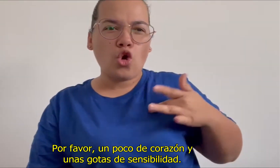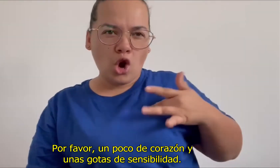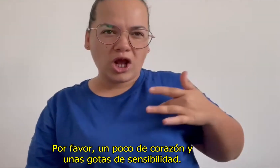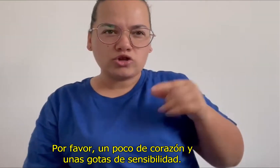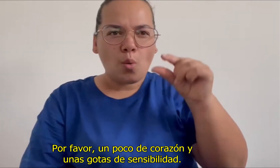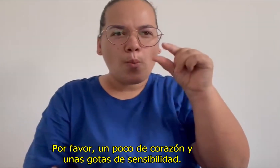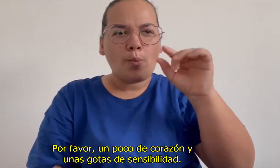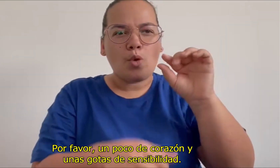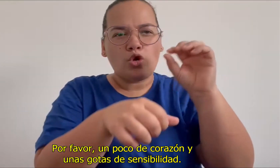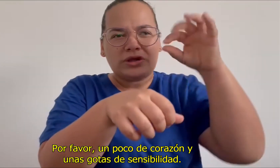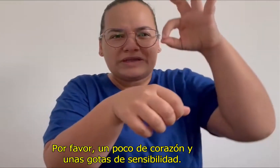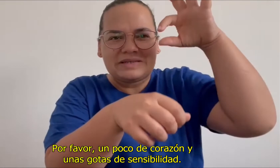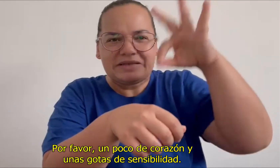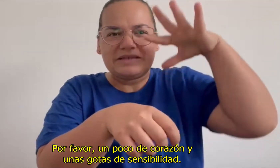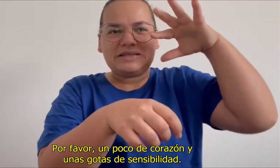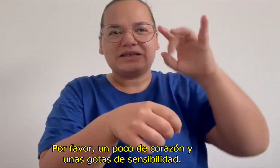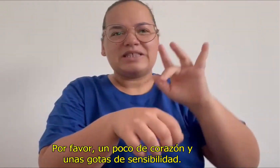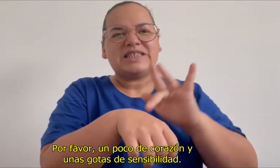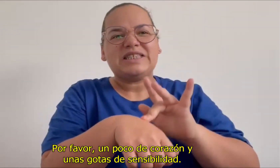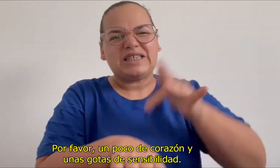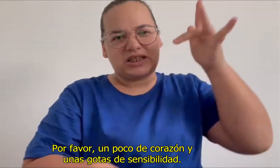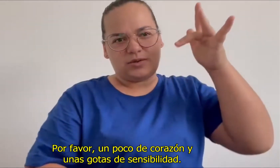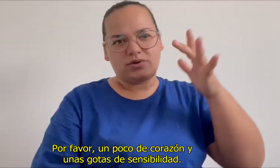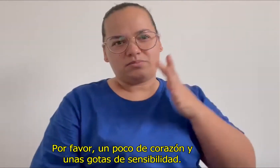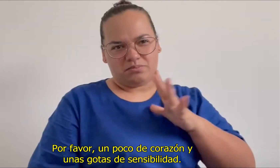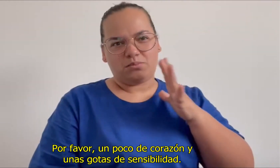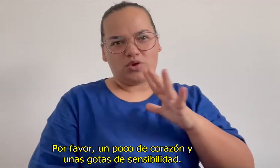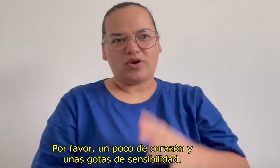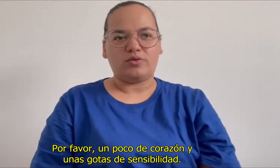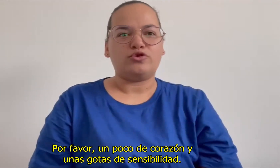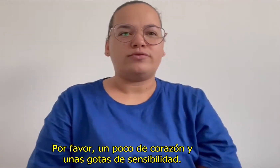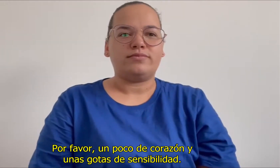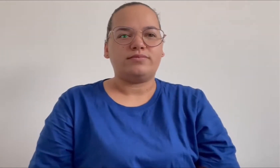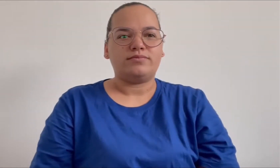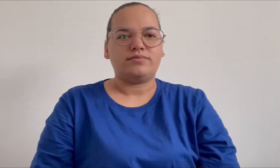Por favor, un poco de corazón y unas gotas de sensibilidad.